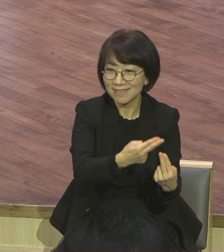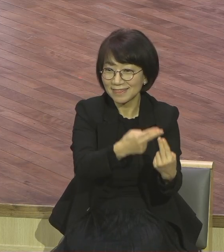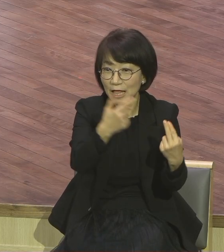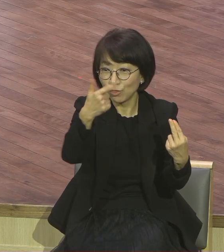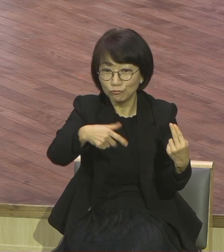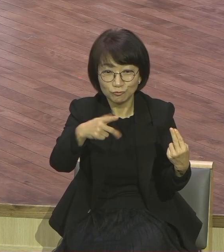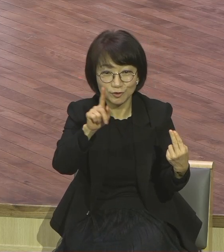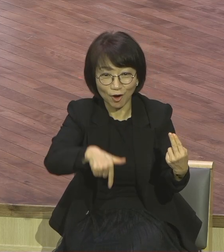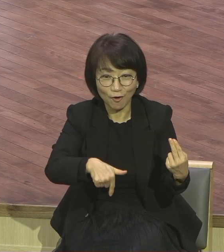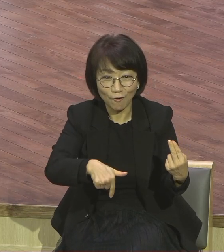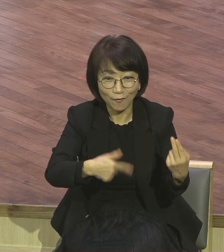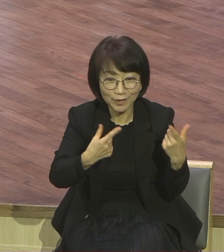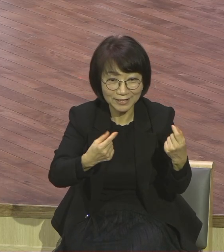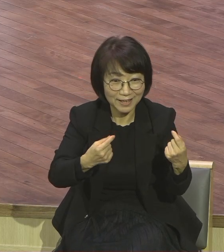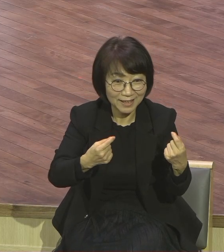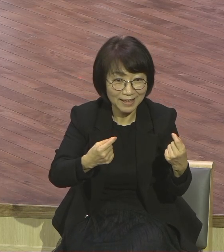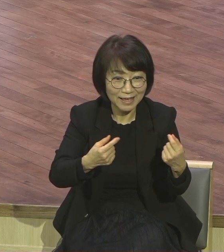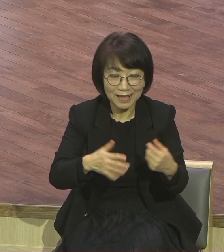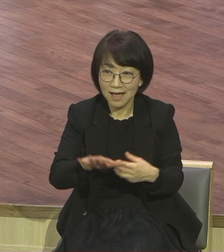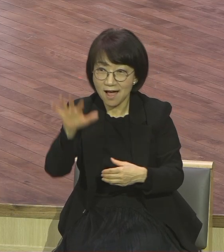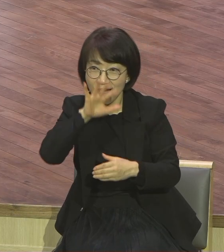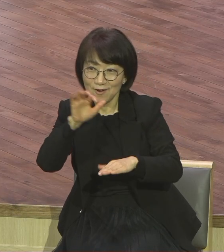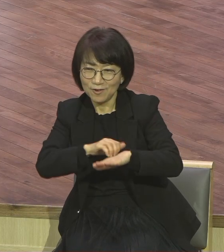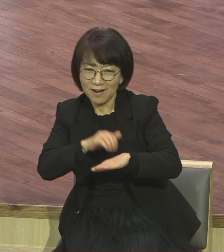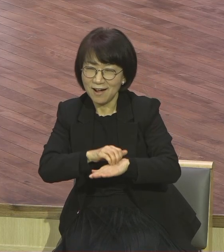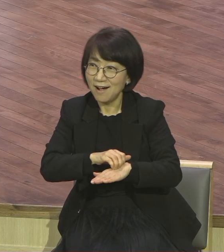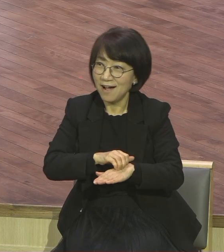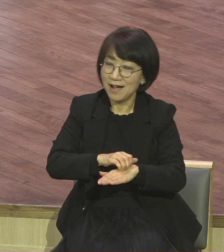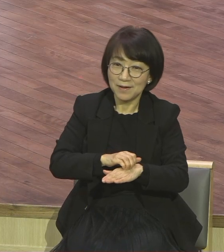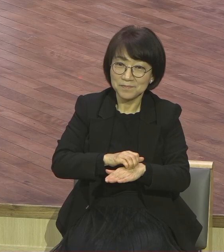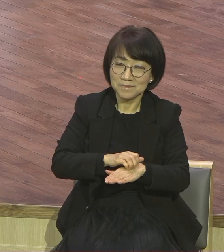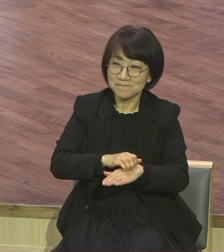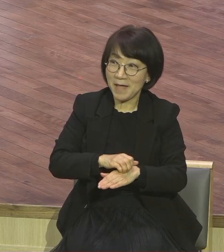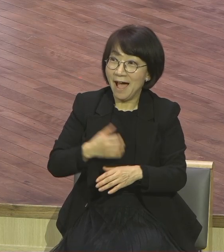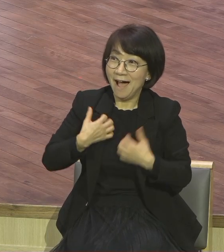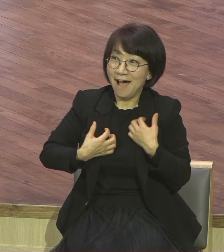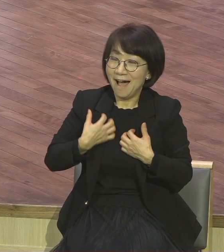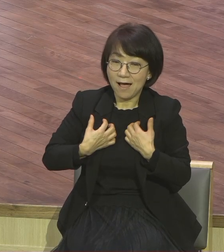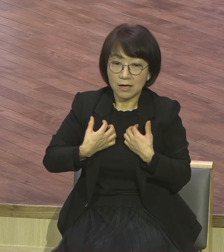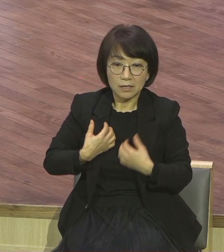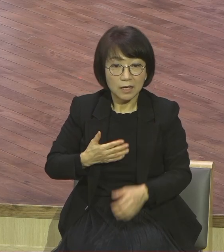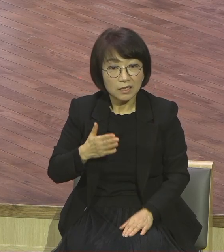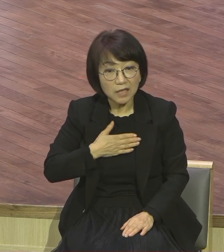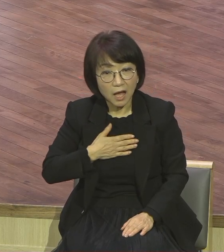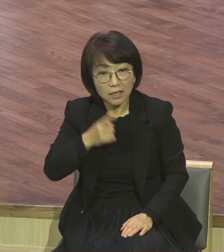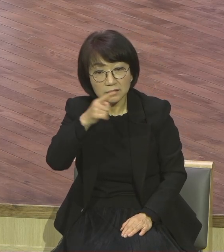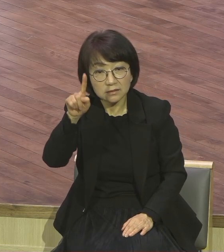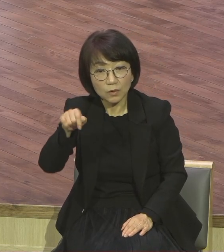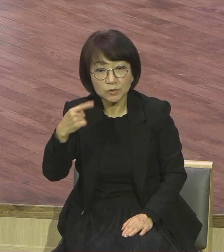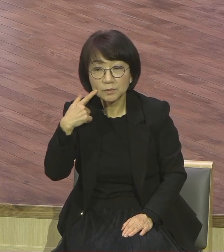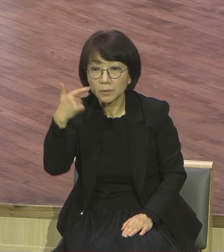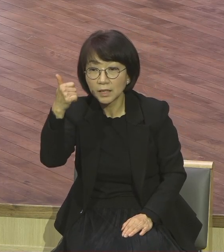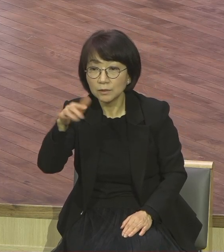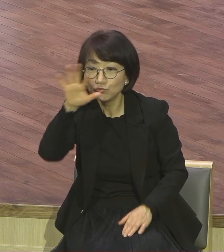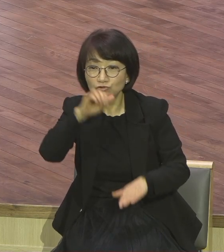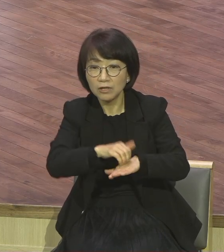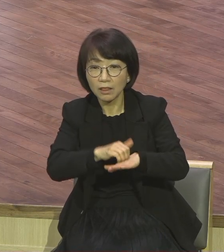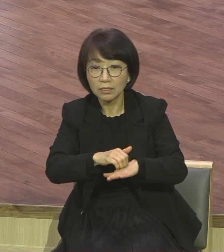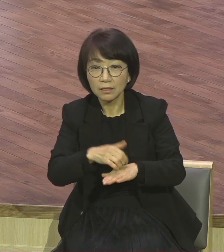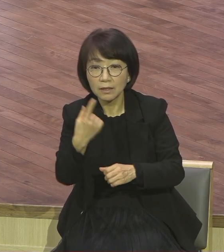훈련 작업하고 싶고 나는 이게 30년 동안 훈련을 받고 30년 저도 어제만 해도 철 안 맞추고 바로 새북에